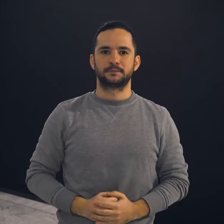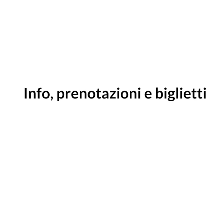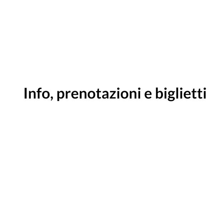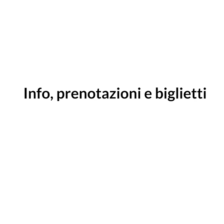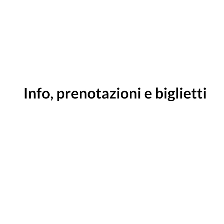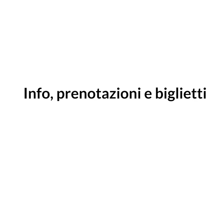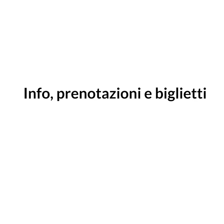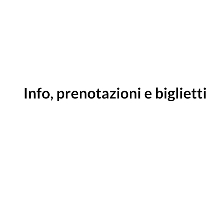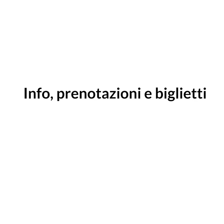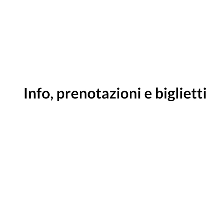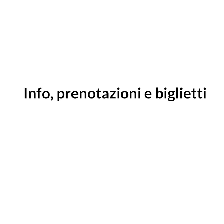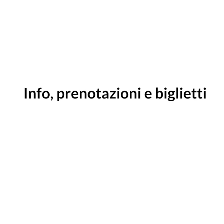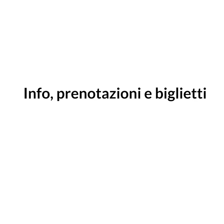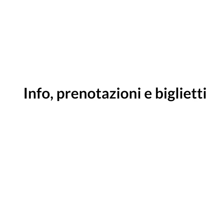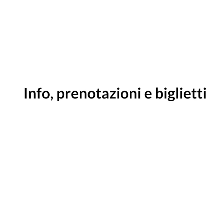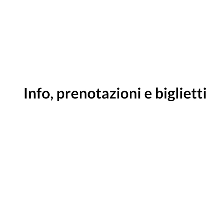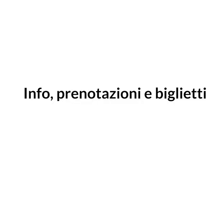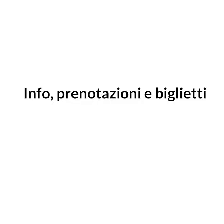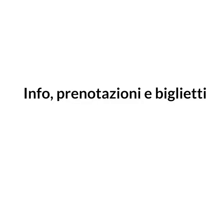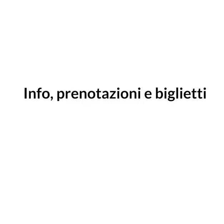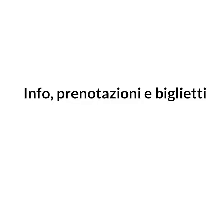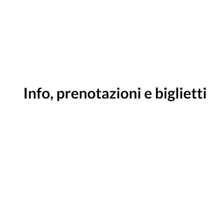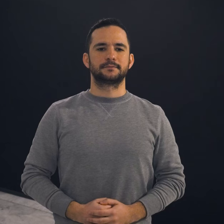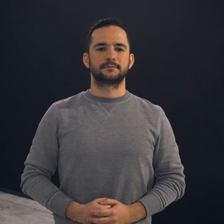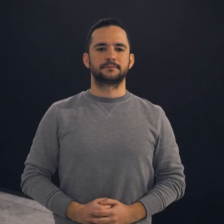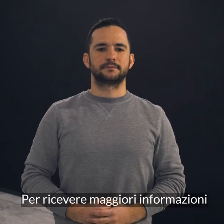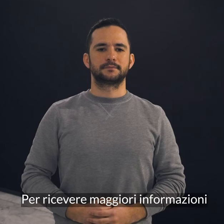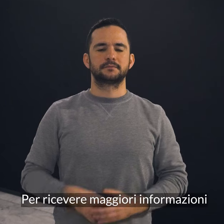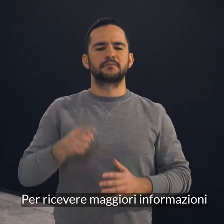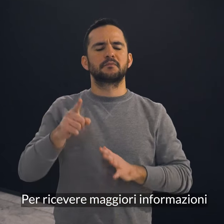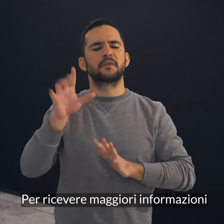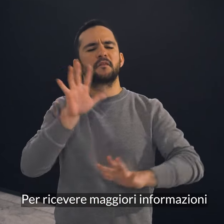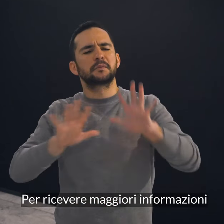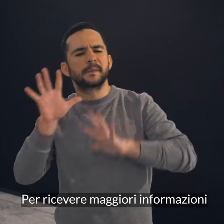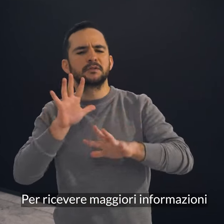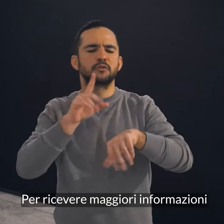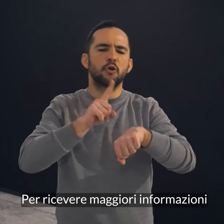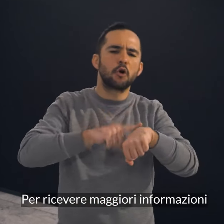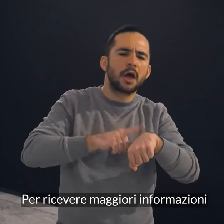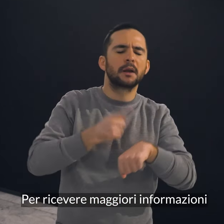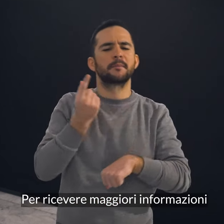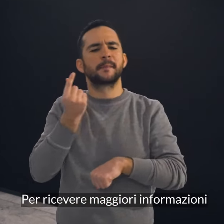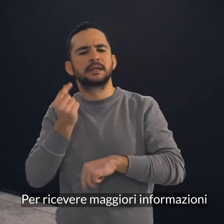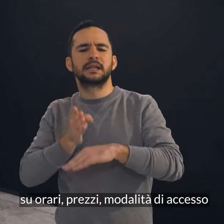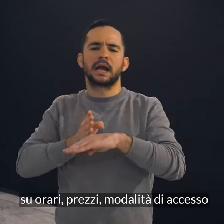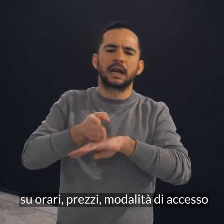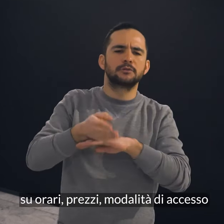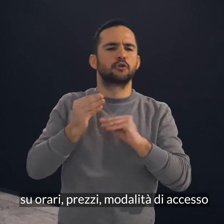Info, prenotazioni e biglietti Per ricevere maggiori informazioni su orari,